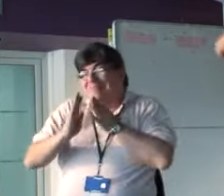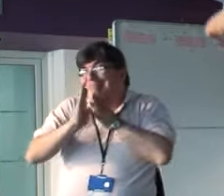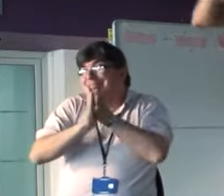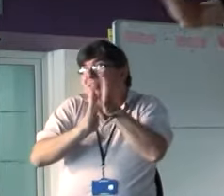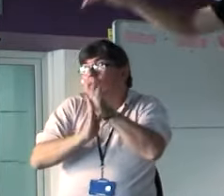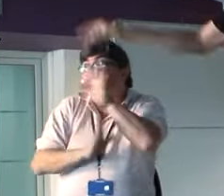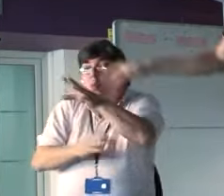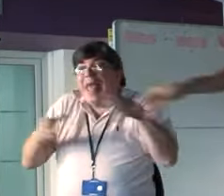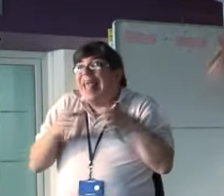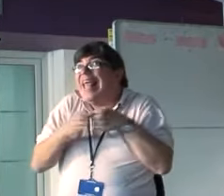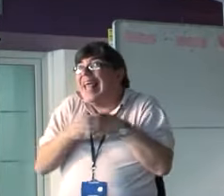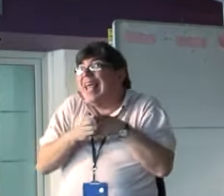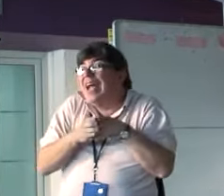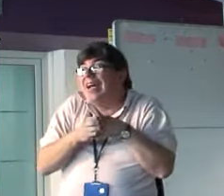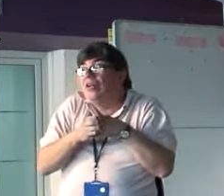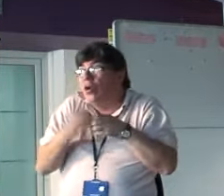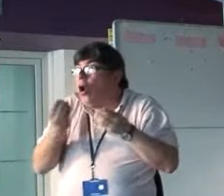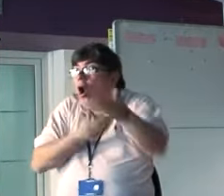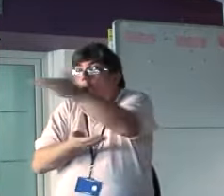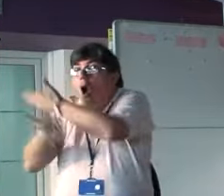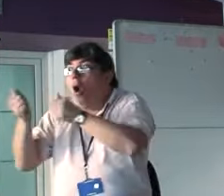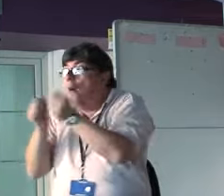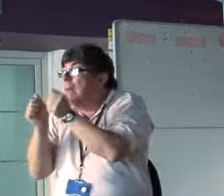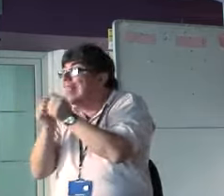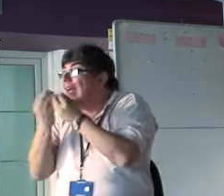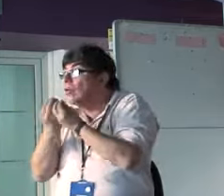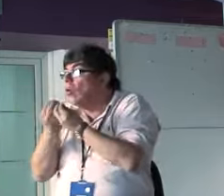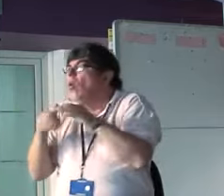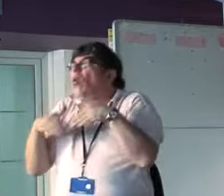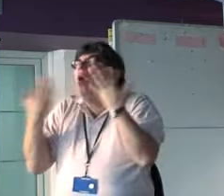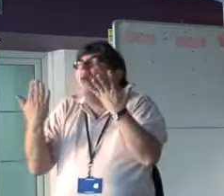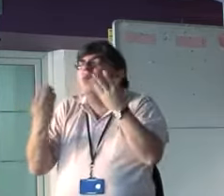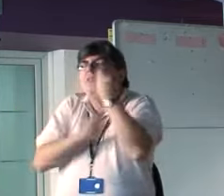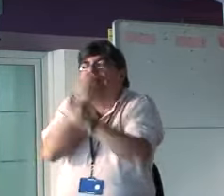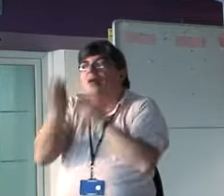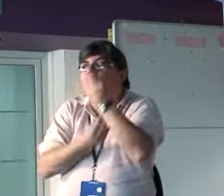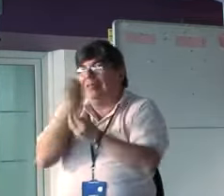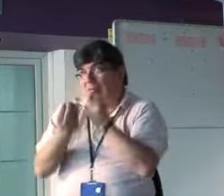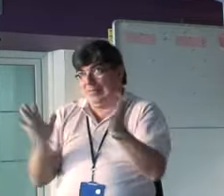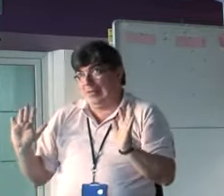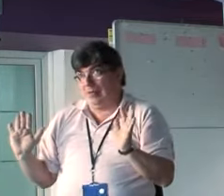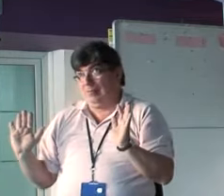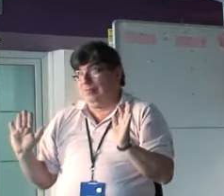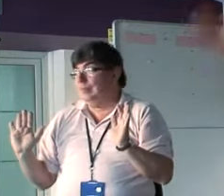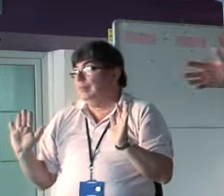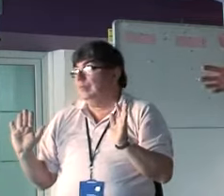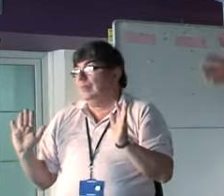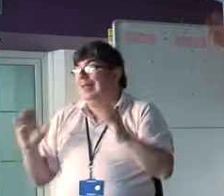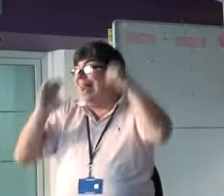su equipo, a sus compañeros, cómo se va a hacer la grabación,